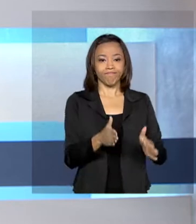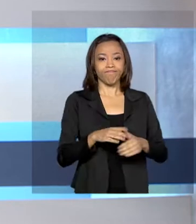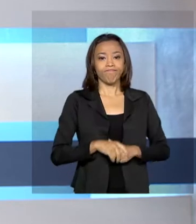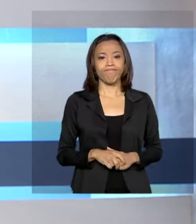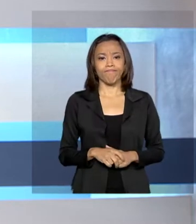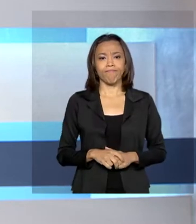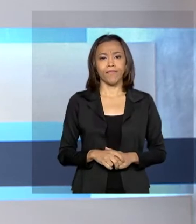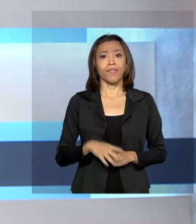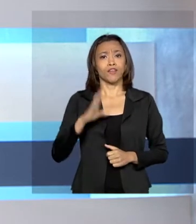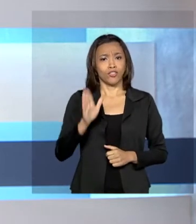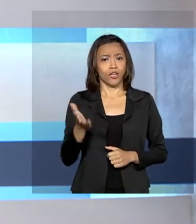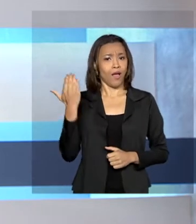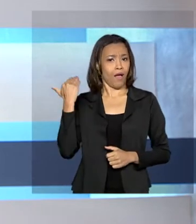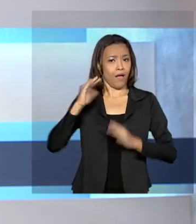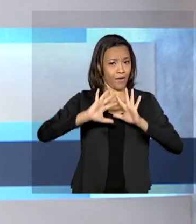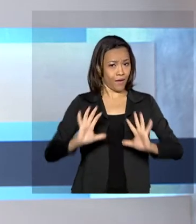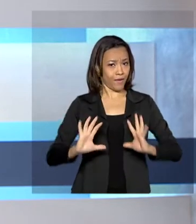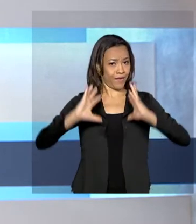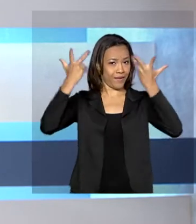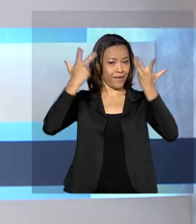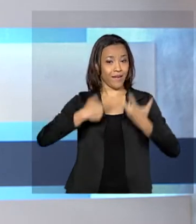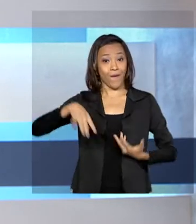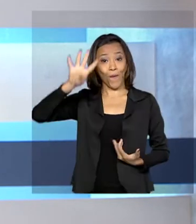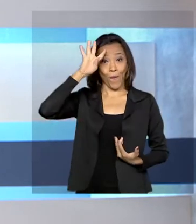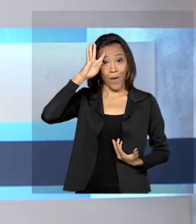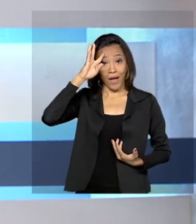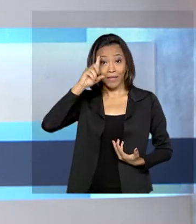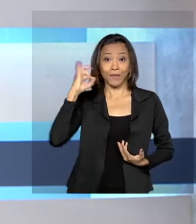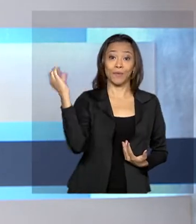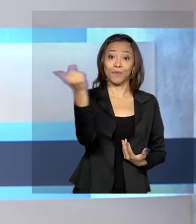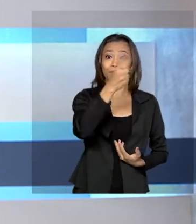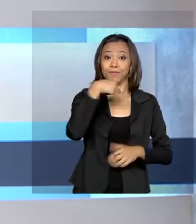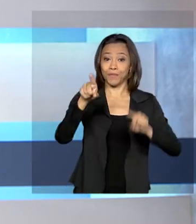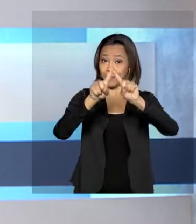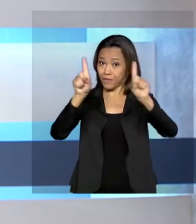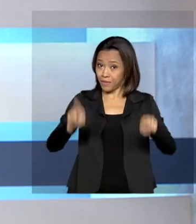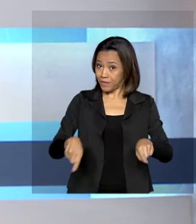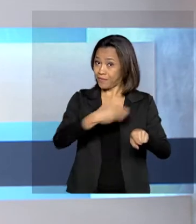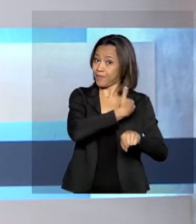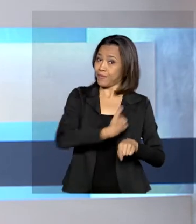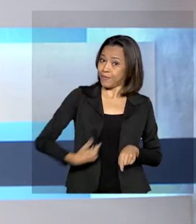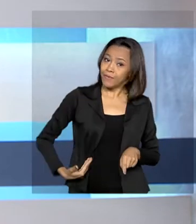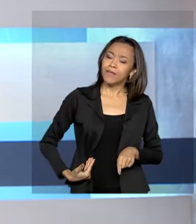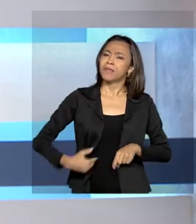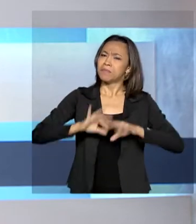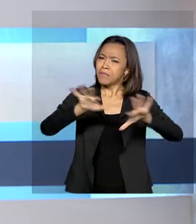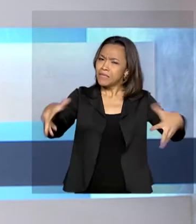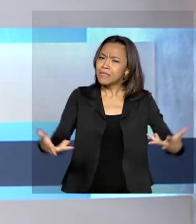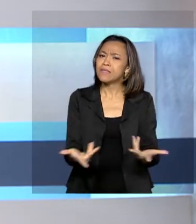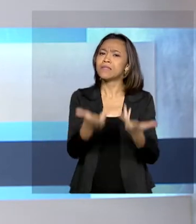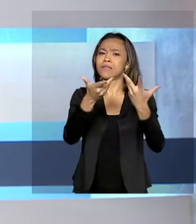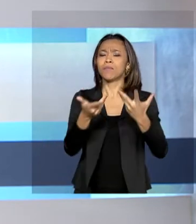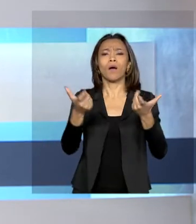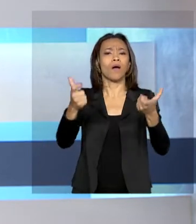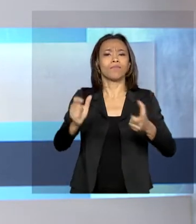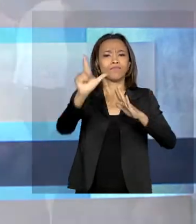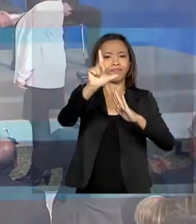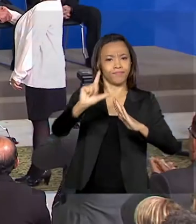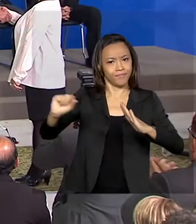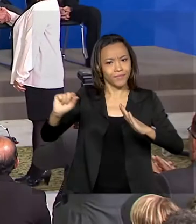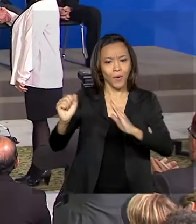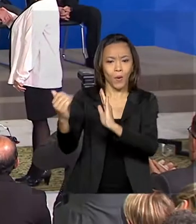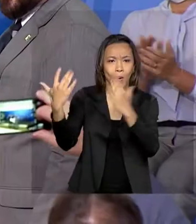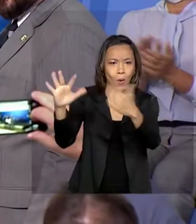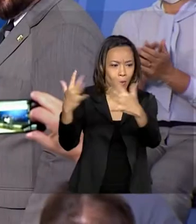Foi comemorado nesta quarta-feira o Dia do Servidor Público. Uma cerimônia no Palácio do Planalto fez uma homenagem aos